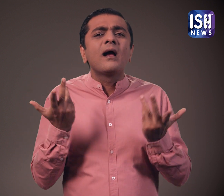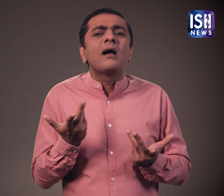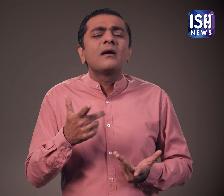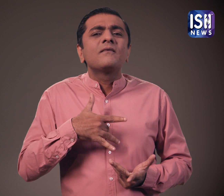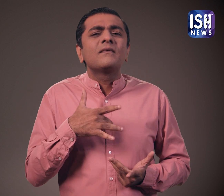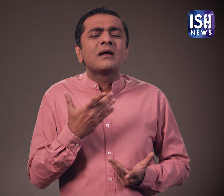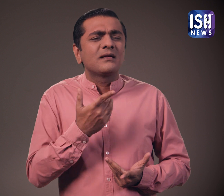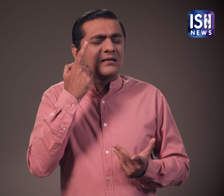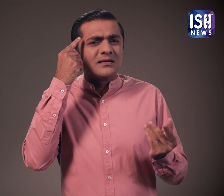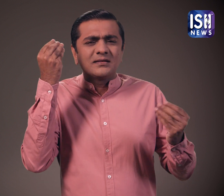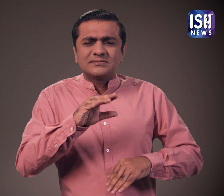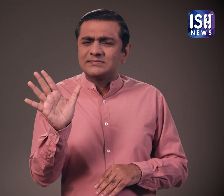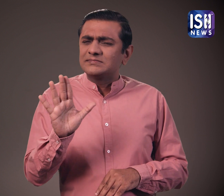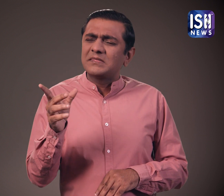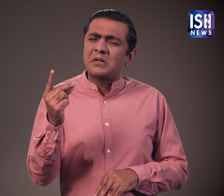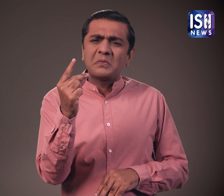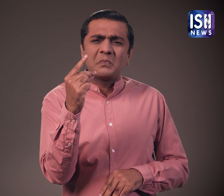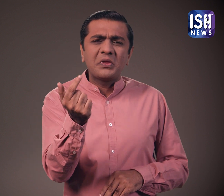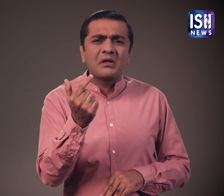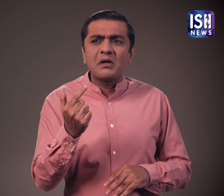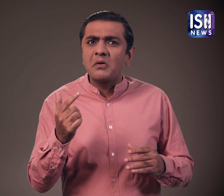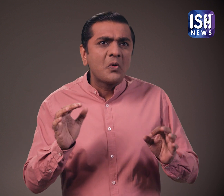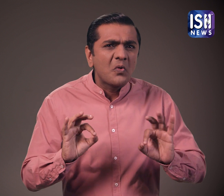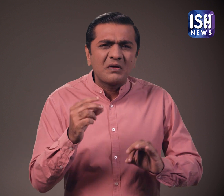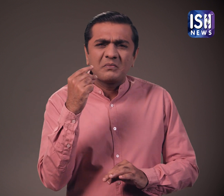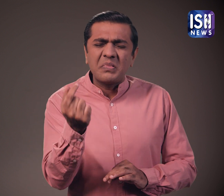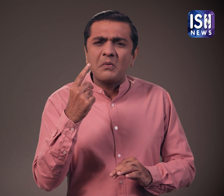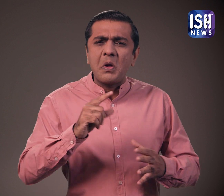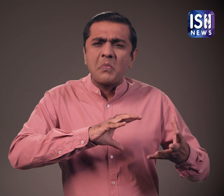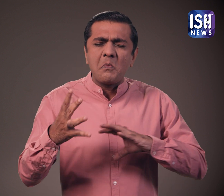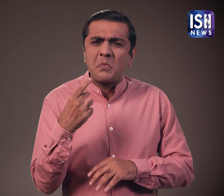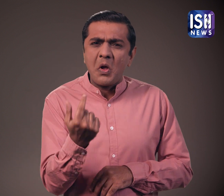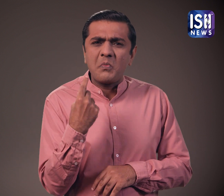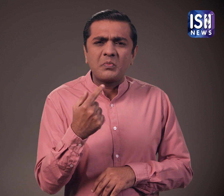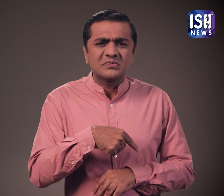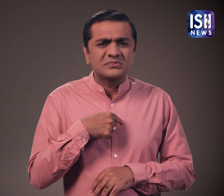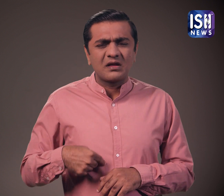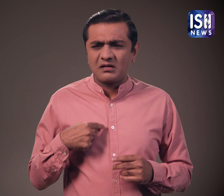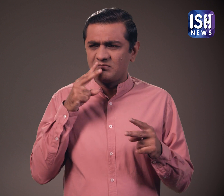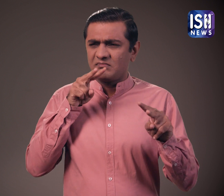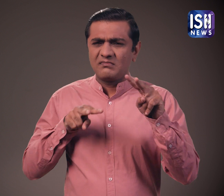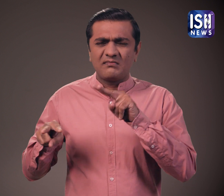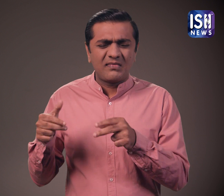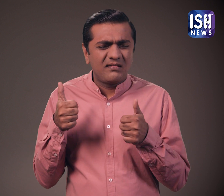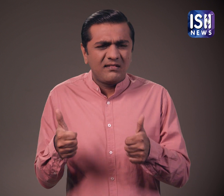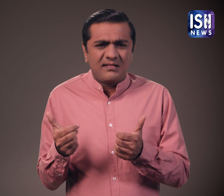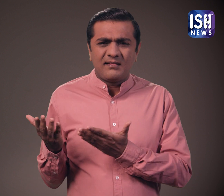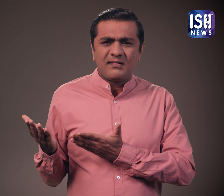सकता है ये सब एक अतिश्यक्ति है अगर असपाल भरे हुए है तो वे जल्दी से नए असपाल बना सकते है